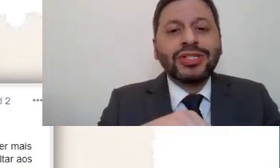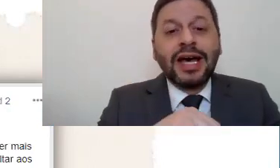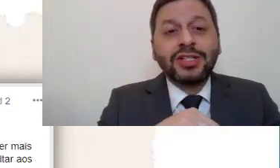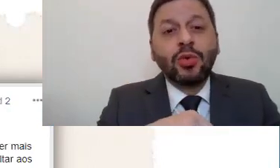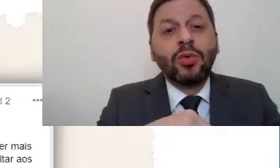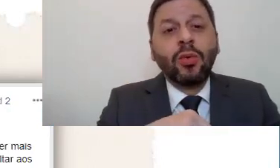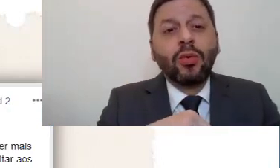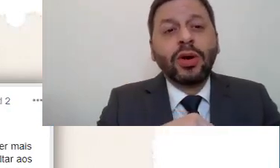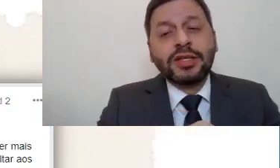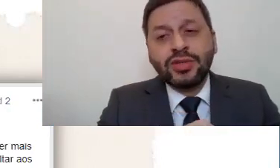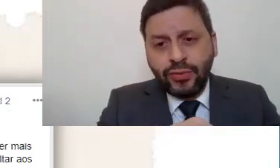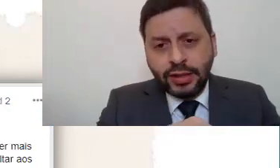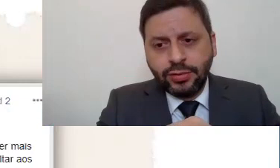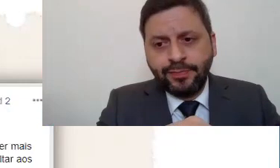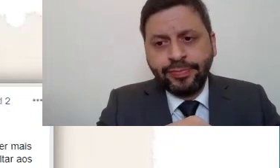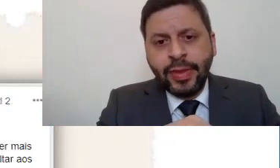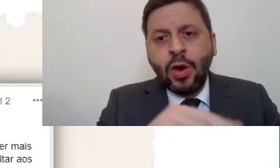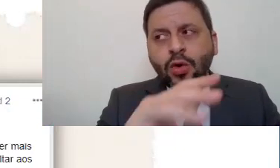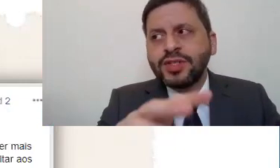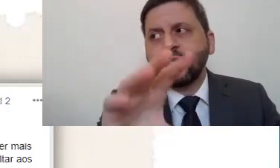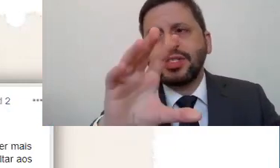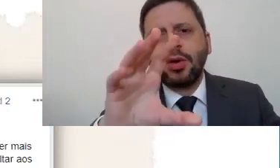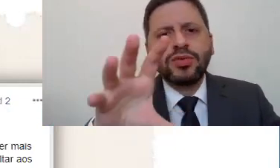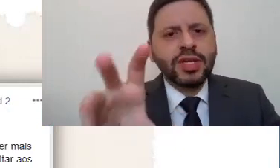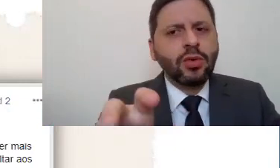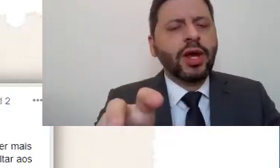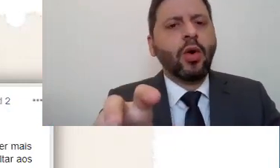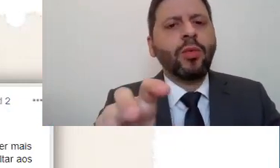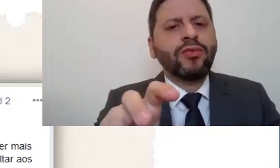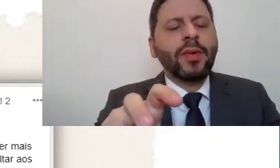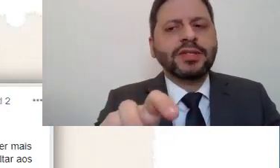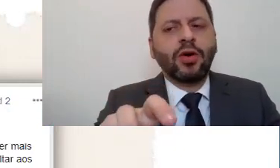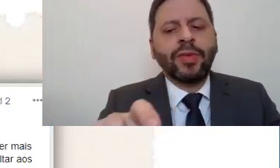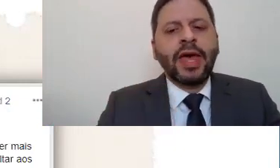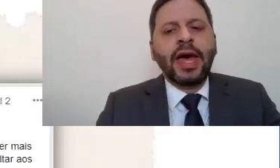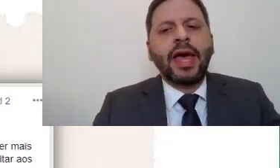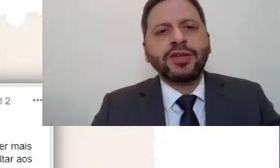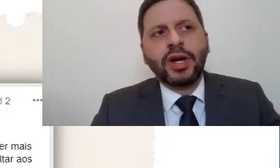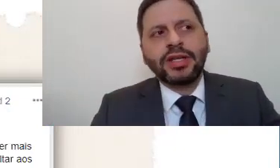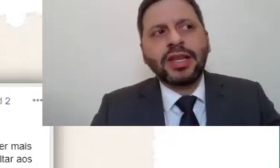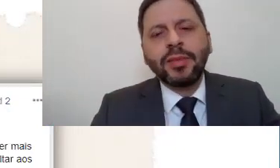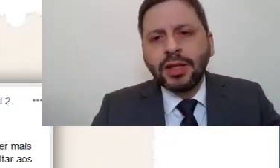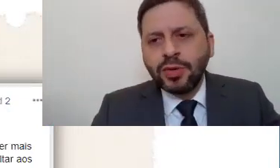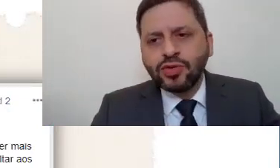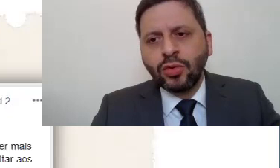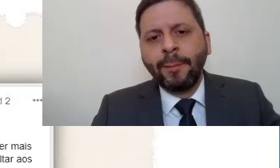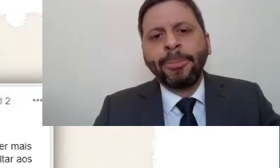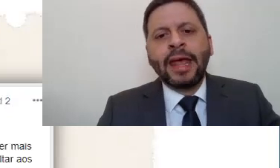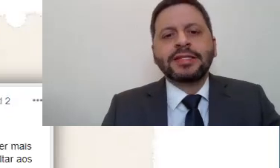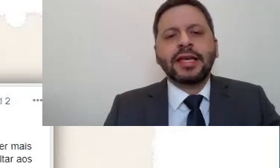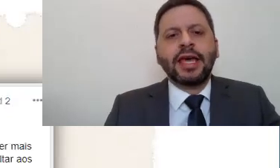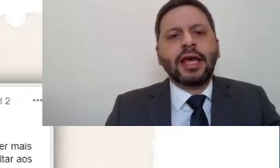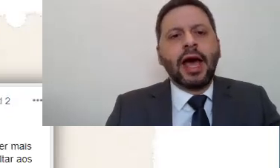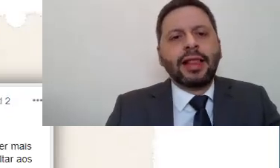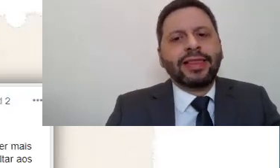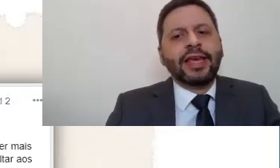são postagens com conotação de afeto, ou seja, se eu conseguir colher alguma informação relacionada de determinada pessoa,